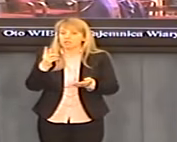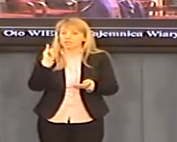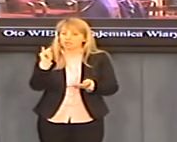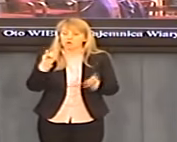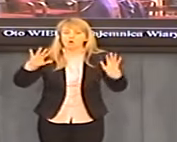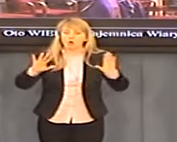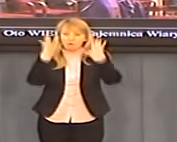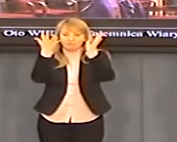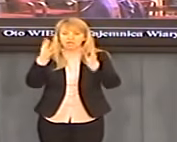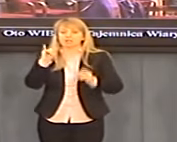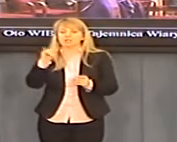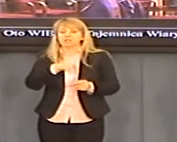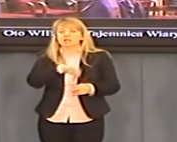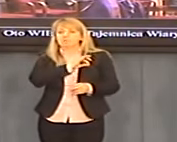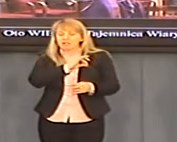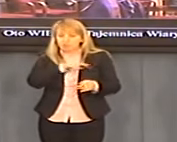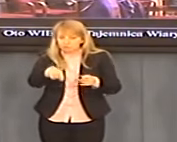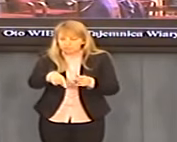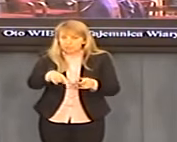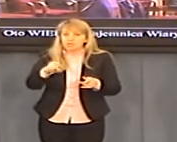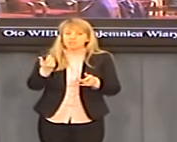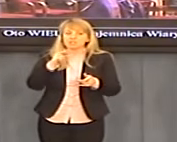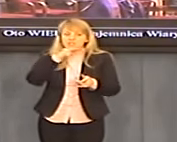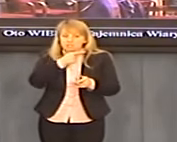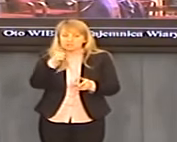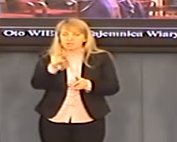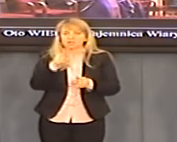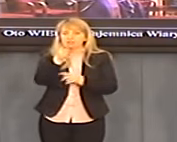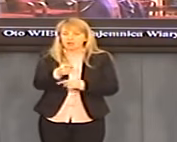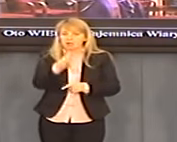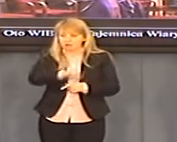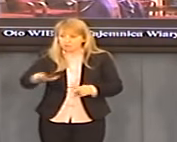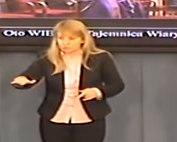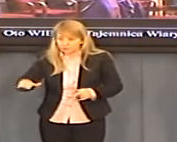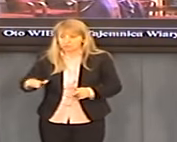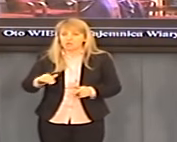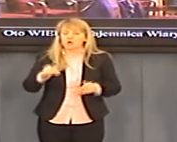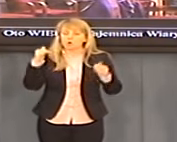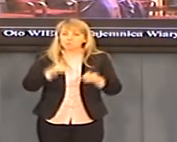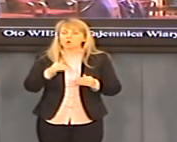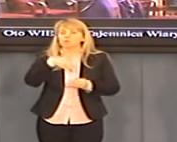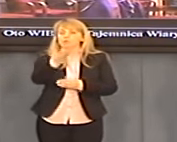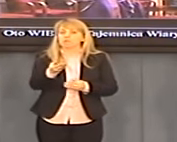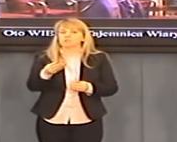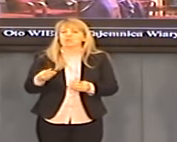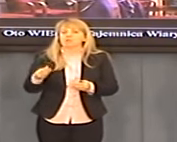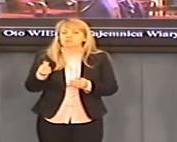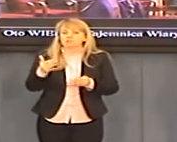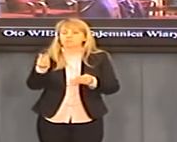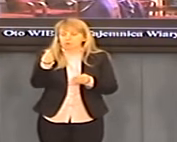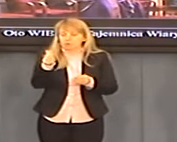zadośćuczynienie. A biorąc pod uwagę ostatnie czy pierwsze deklaracje papieża, że